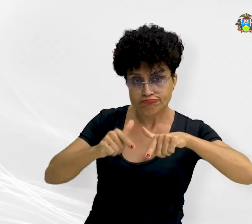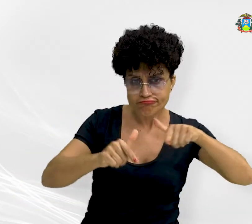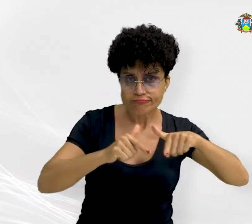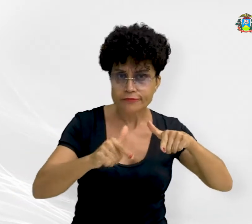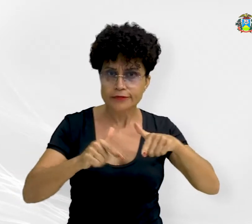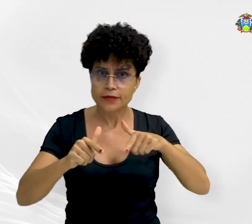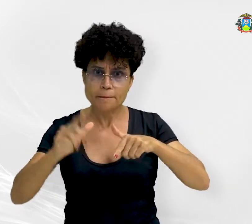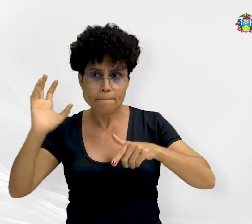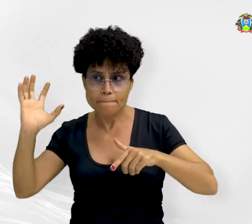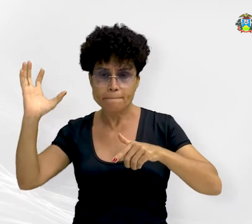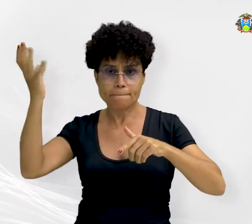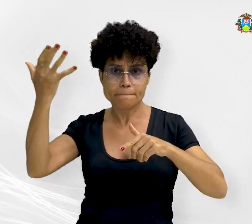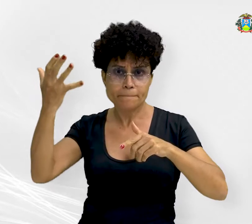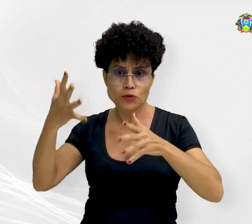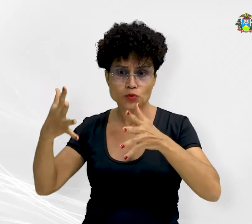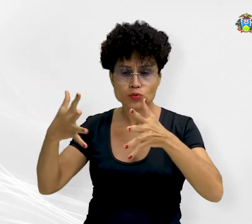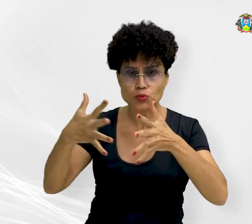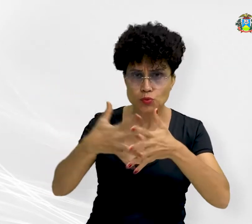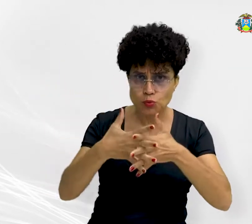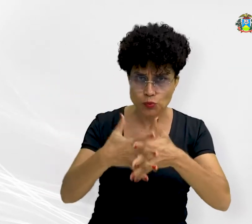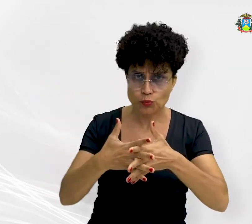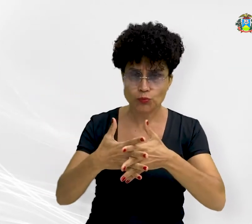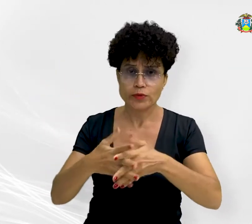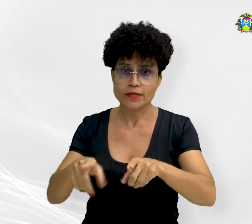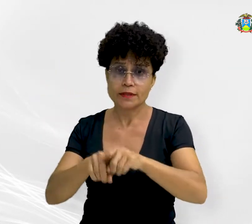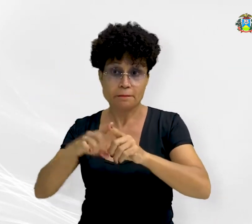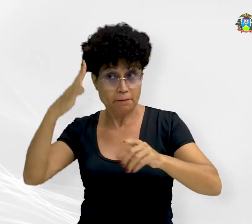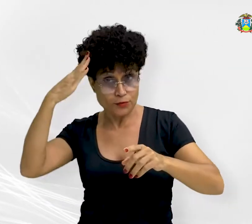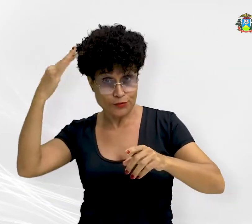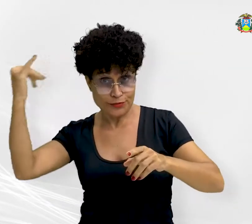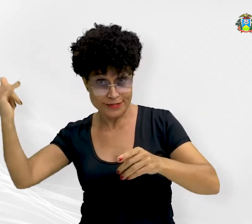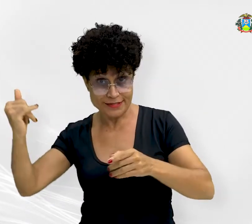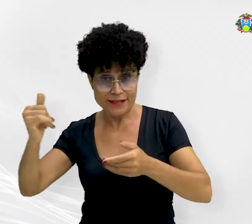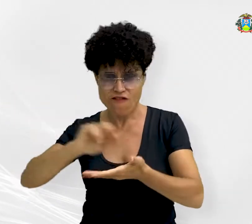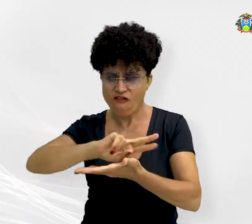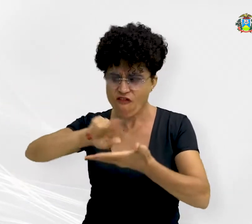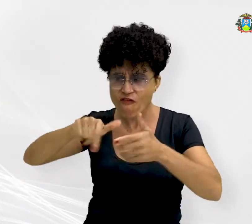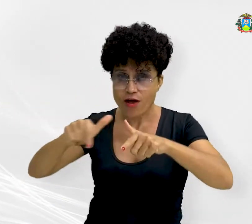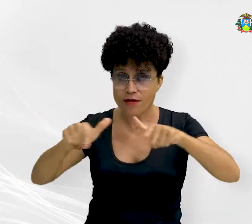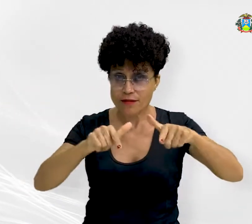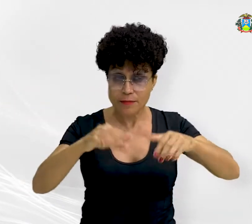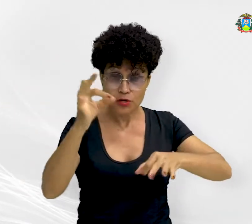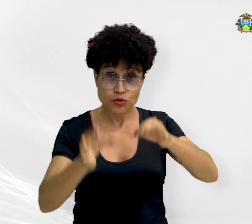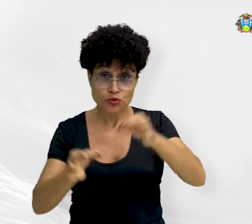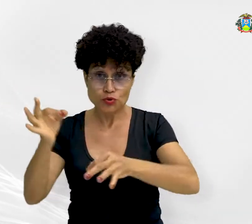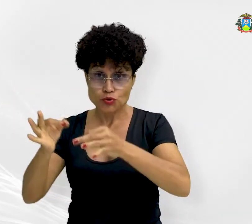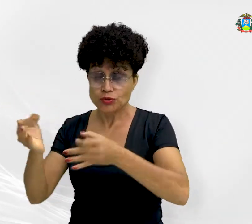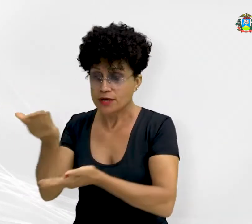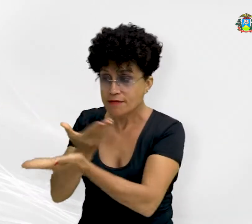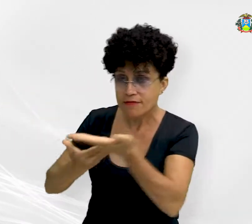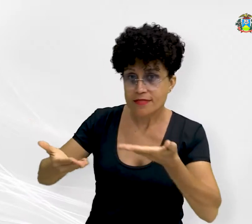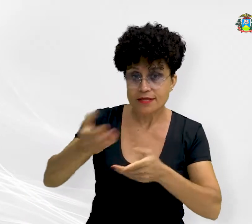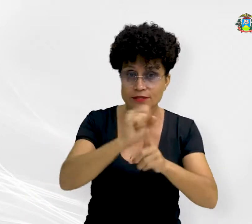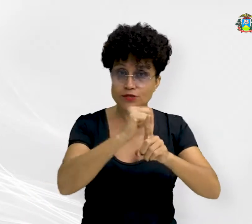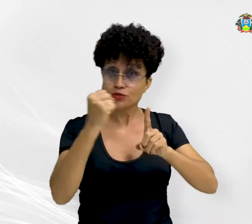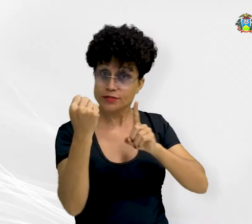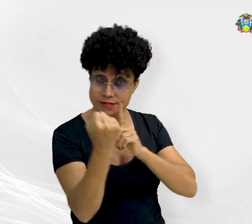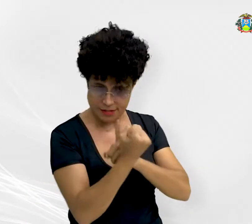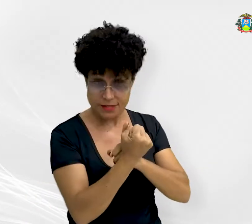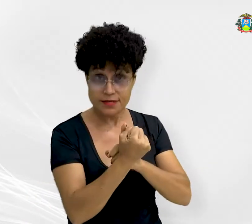na busca de solução consensual de conflitos, sucesso nas demandas judicializadas e interação social na solução das demandas